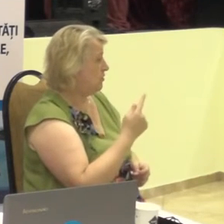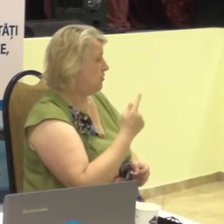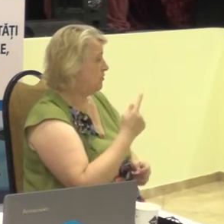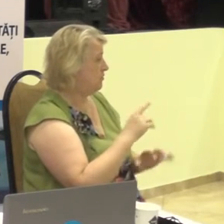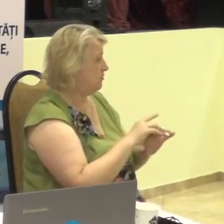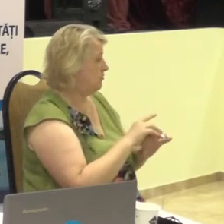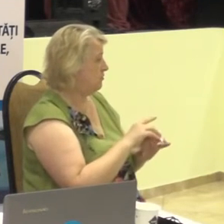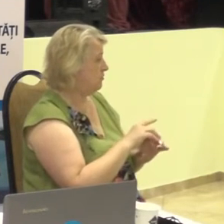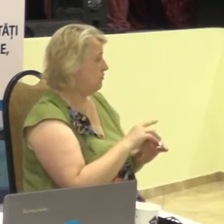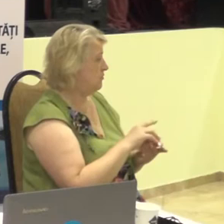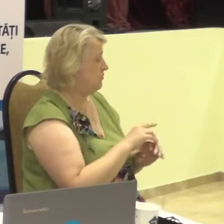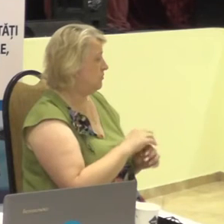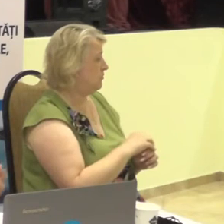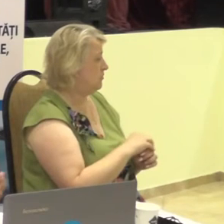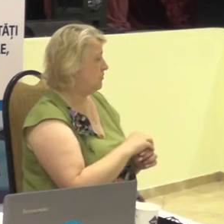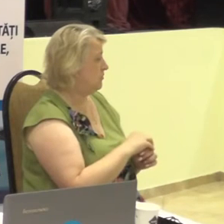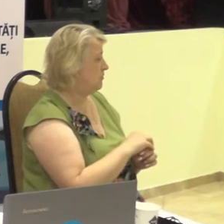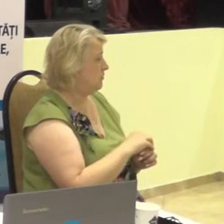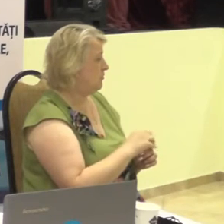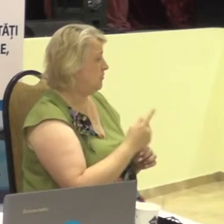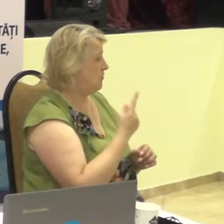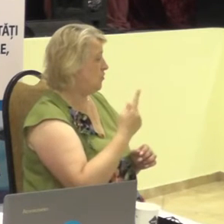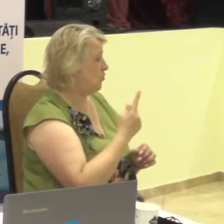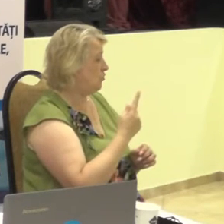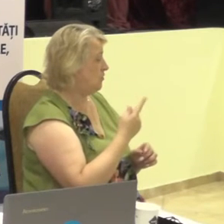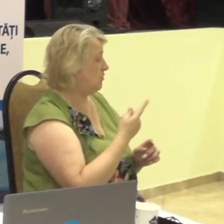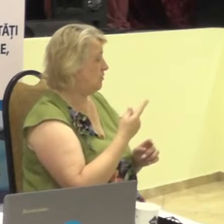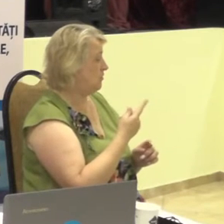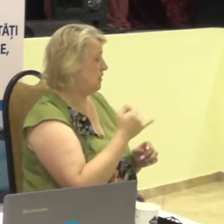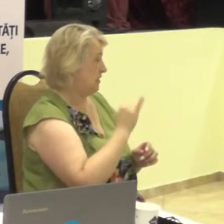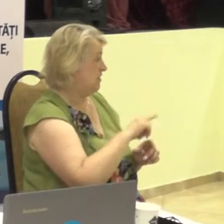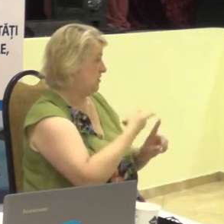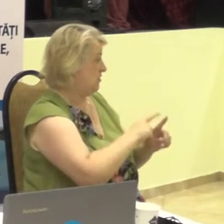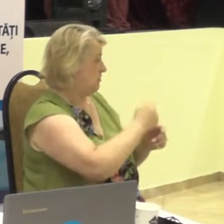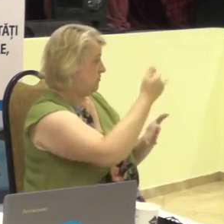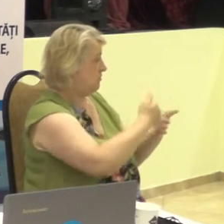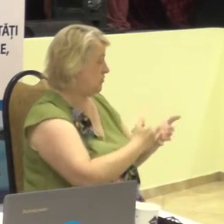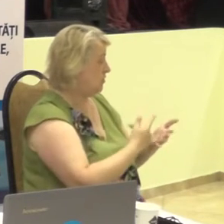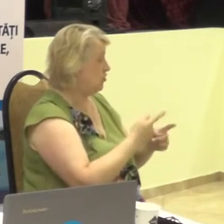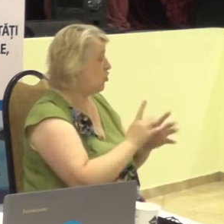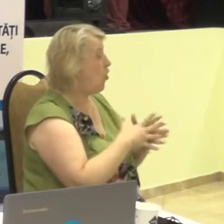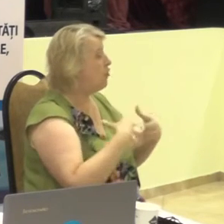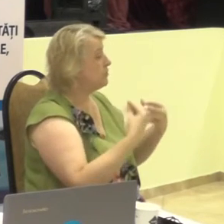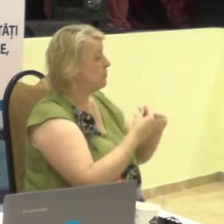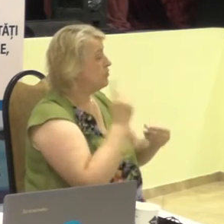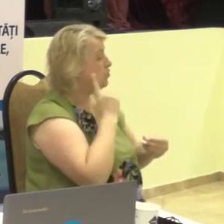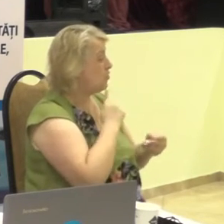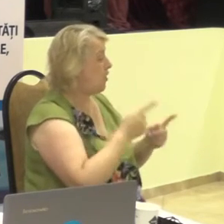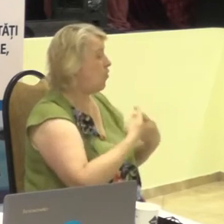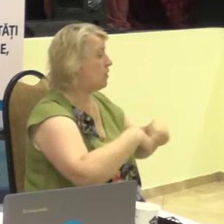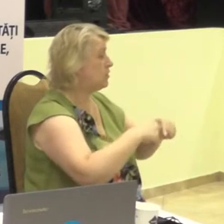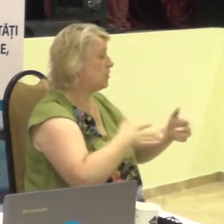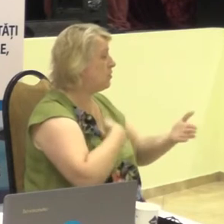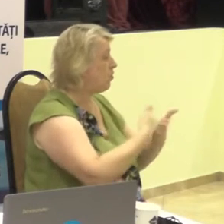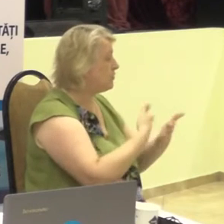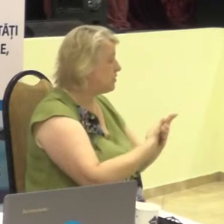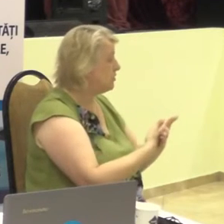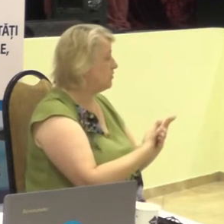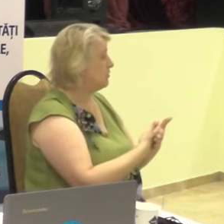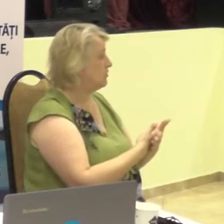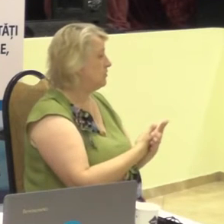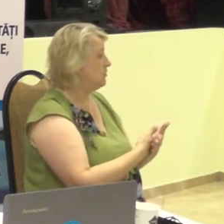ele ar fi că Asociația Surtelor, fiind organizație obștească,